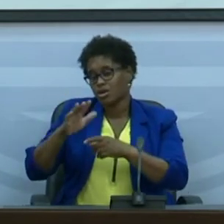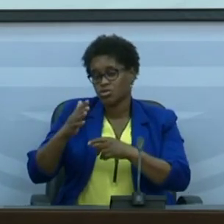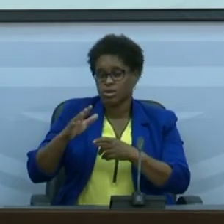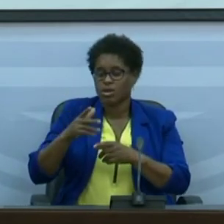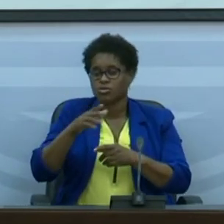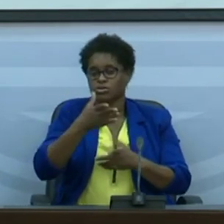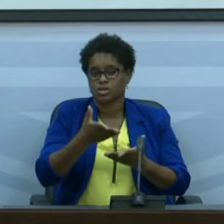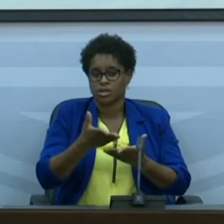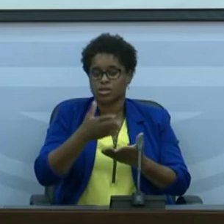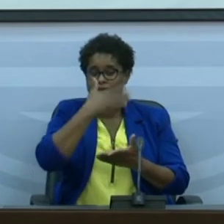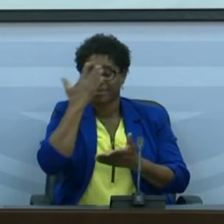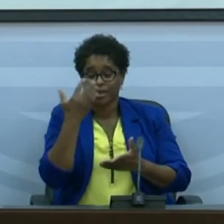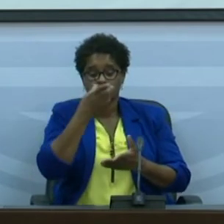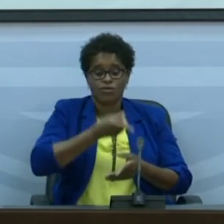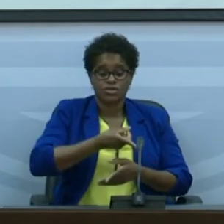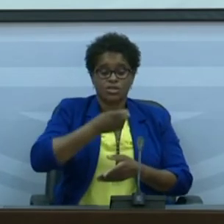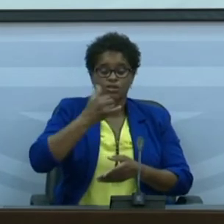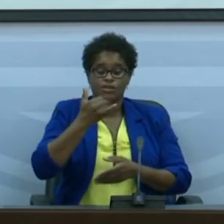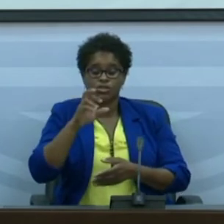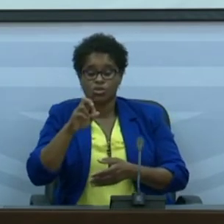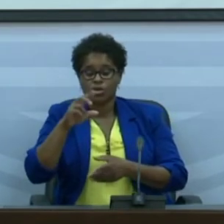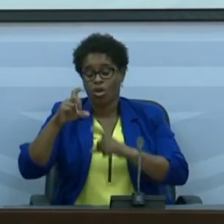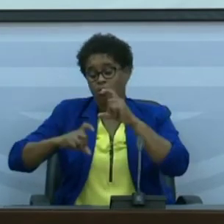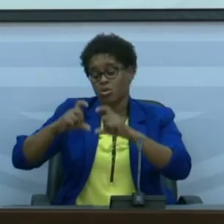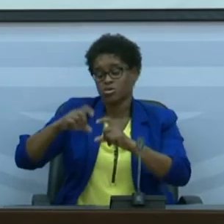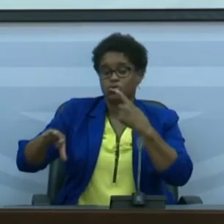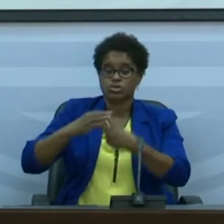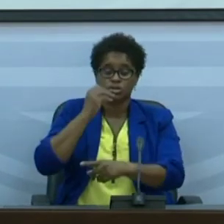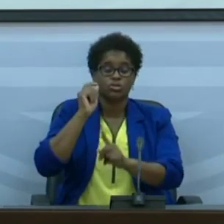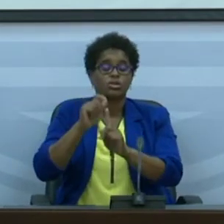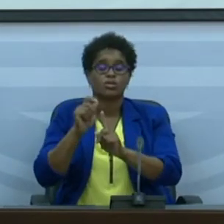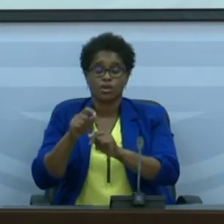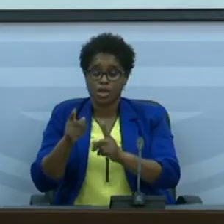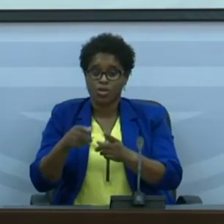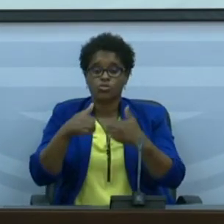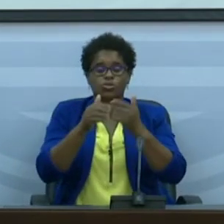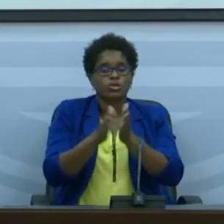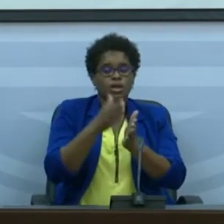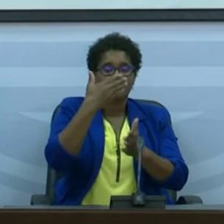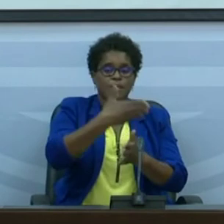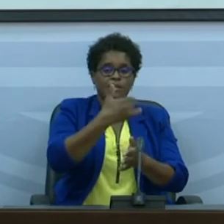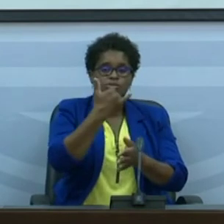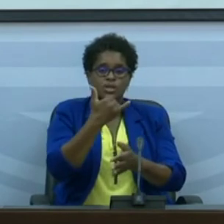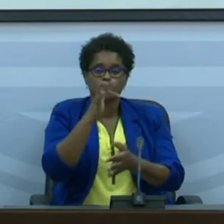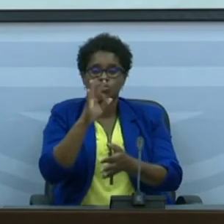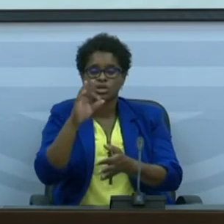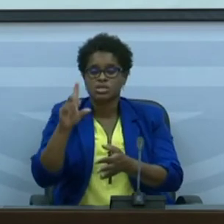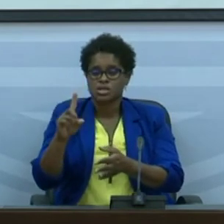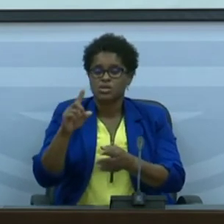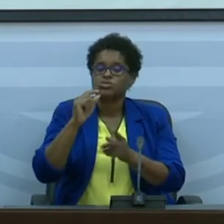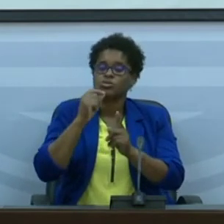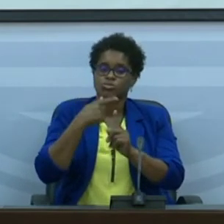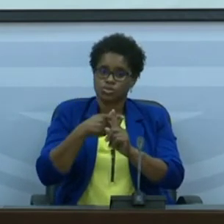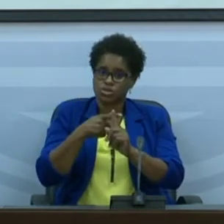diária de 928 amostras conseguimos identificar um total de 1246 casos